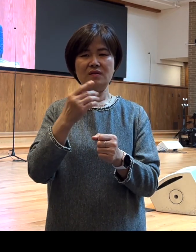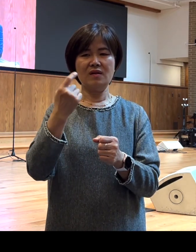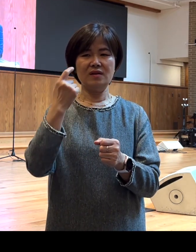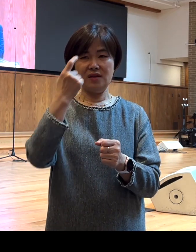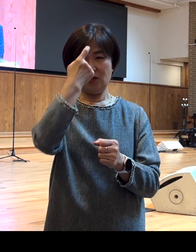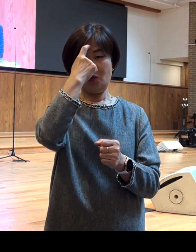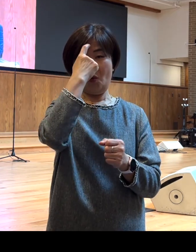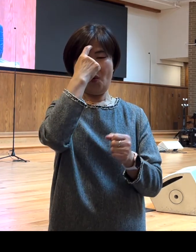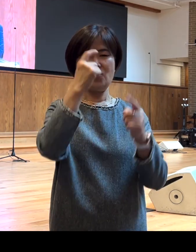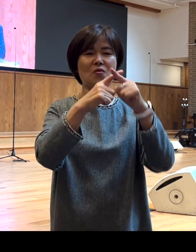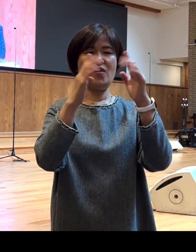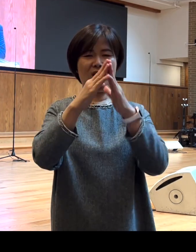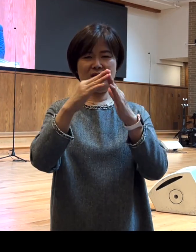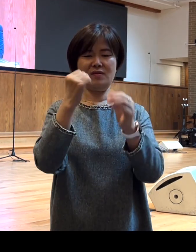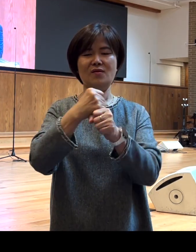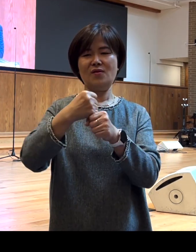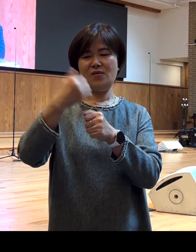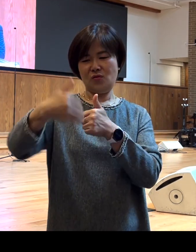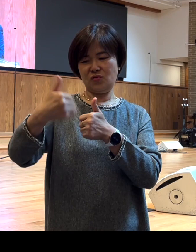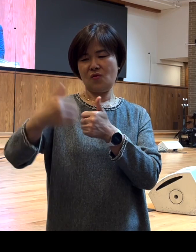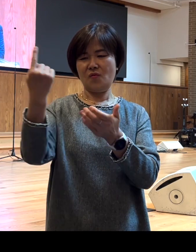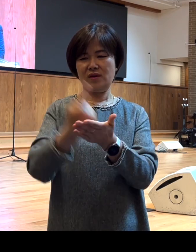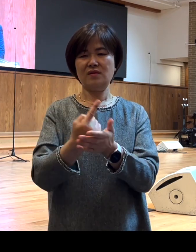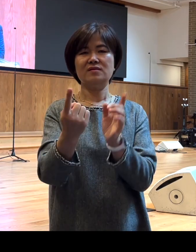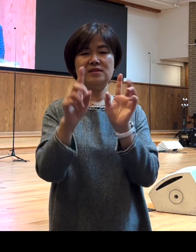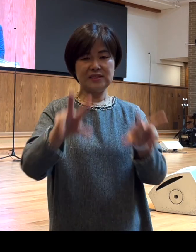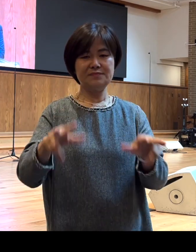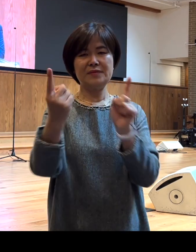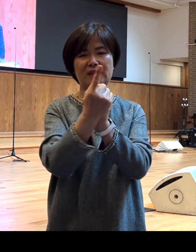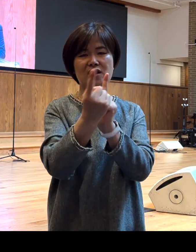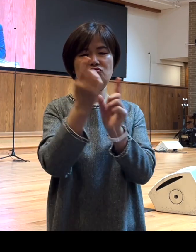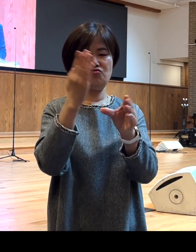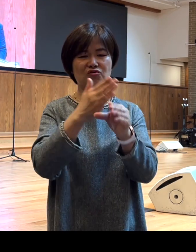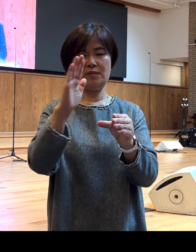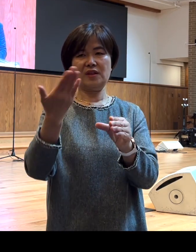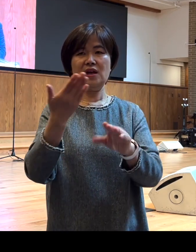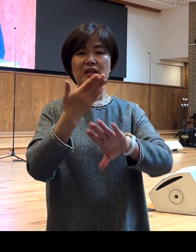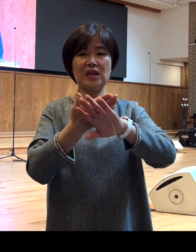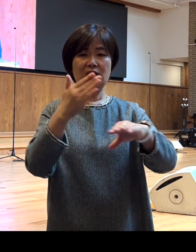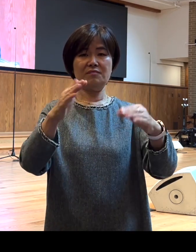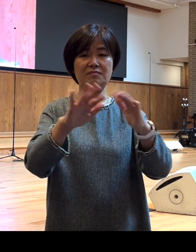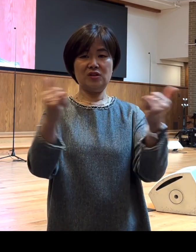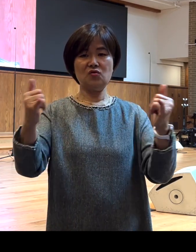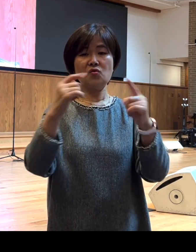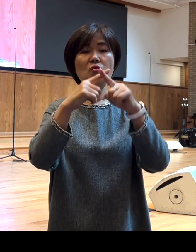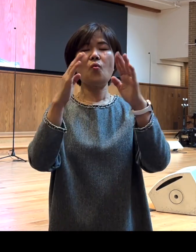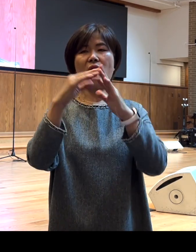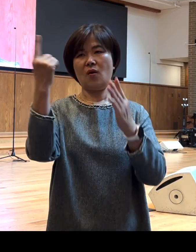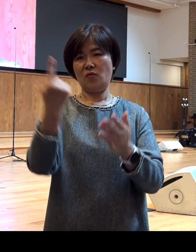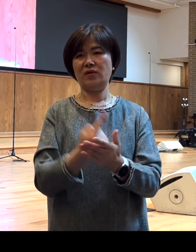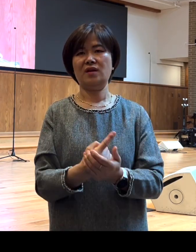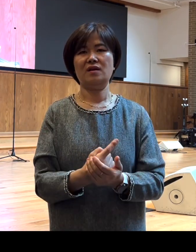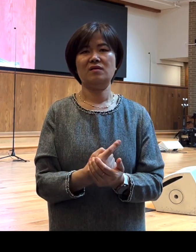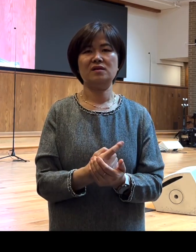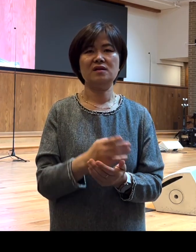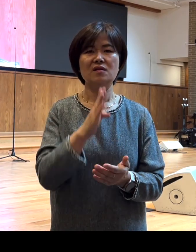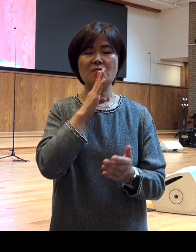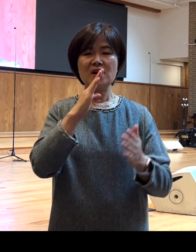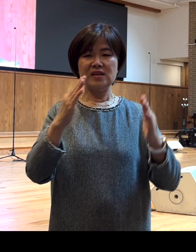만나고 또 교회 목회자들과 만나는 중에 있습니다 다른 민족 교회가 들어온다고 하는 것이 시설 사용의